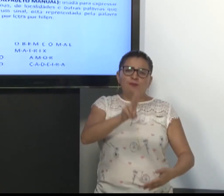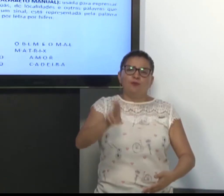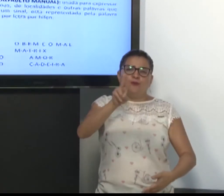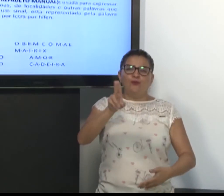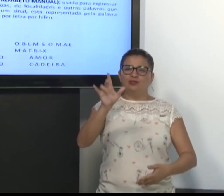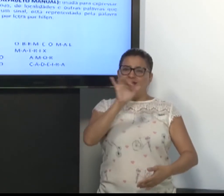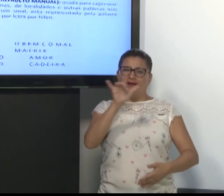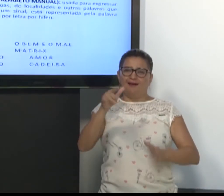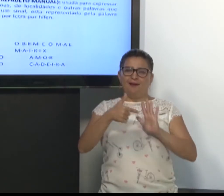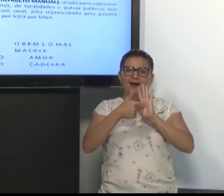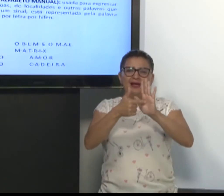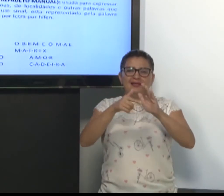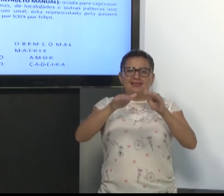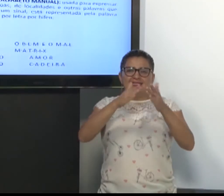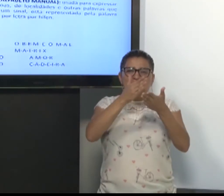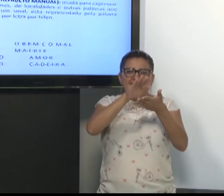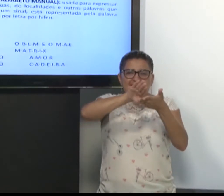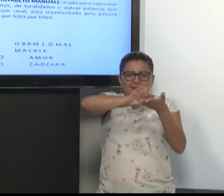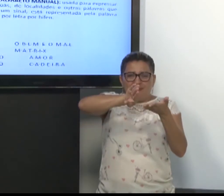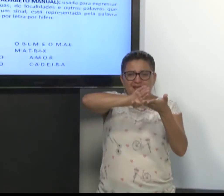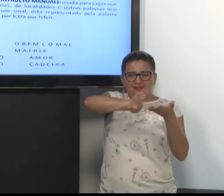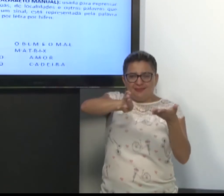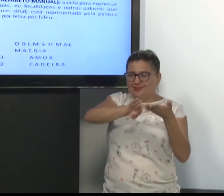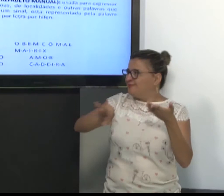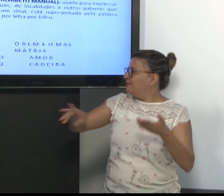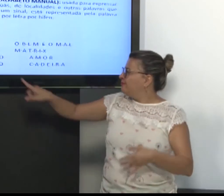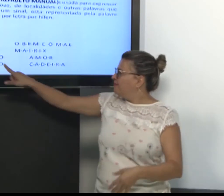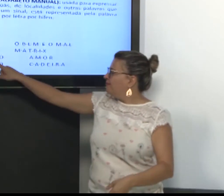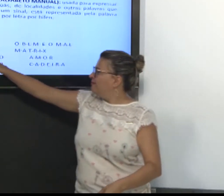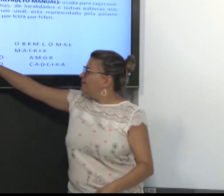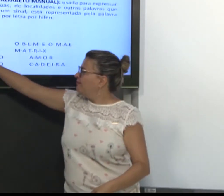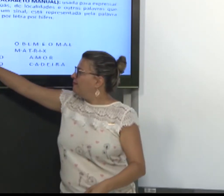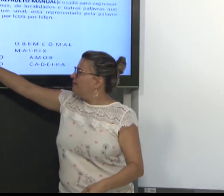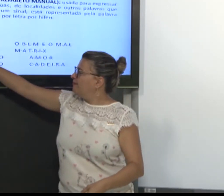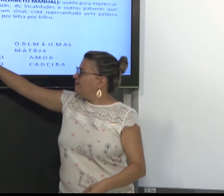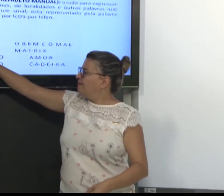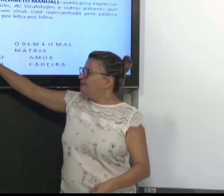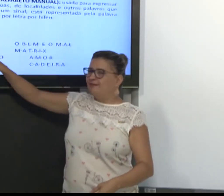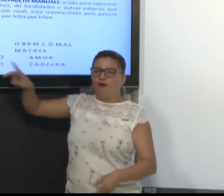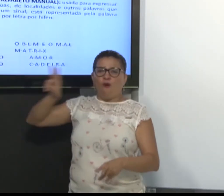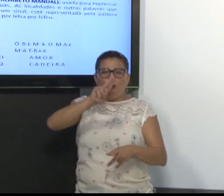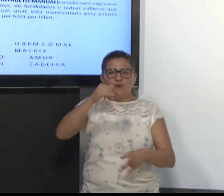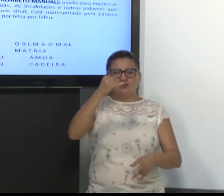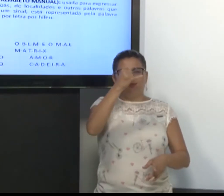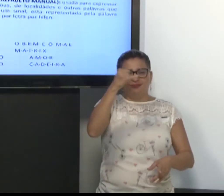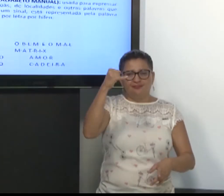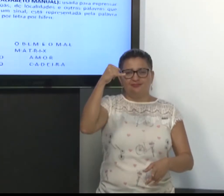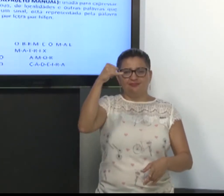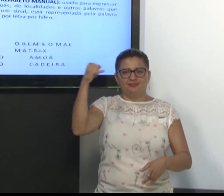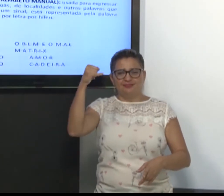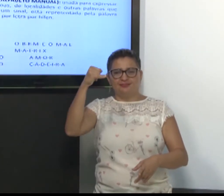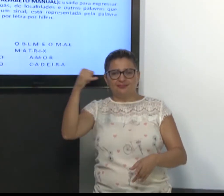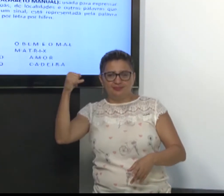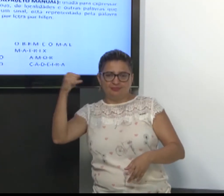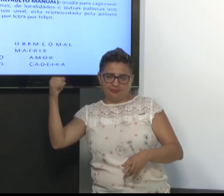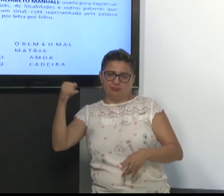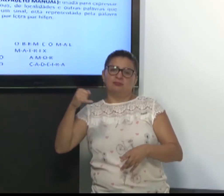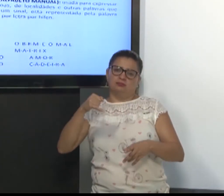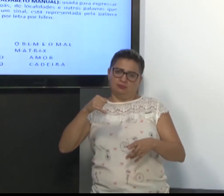usando a datilologia, na escrita ela é separada por hífens. Você pode observar. Se